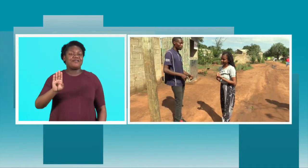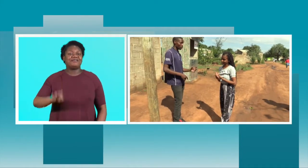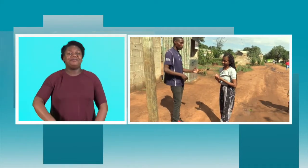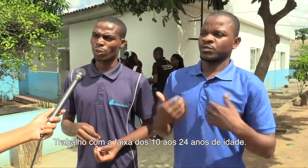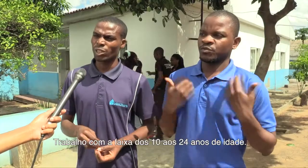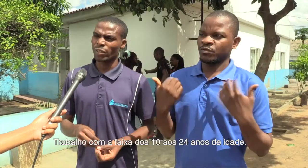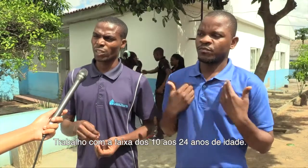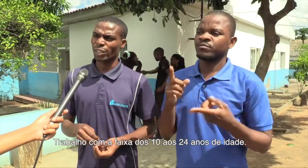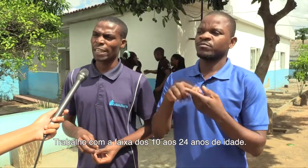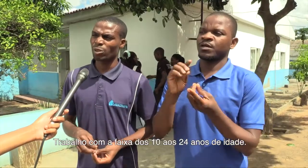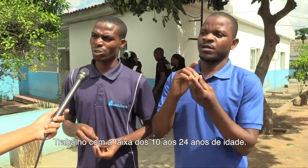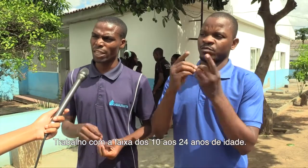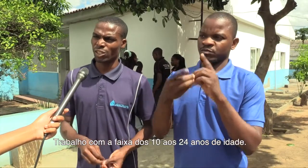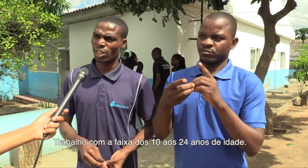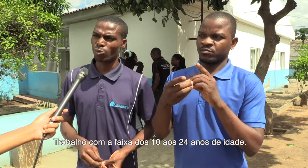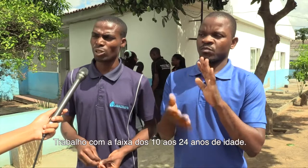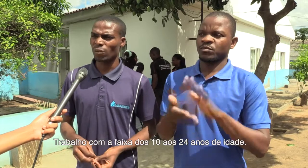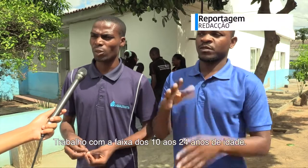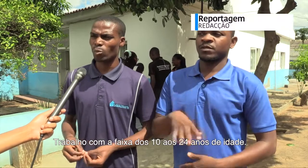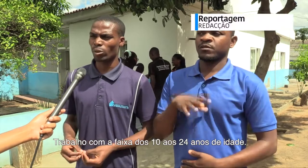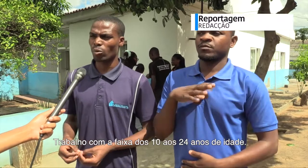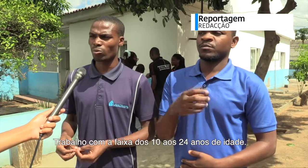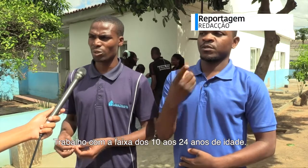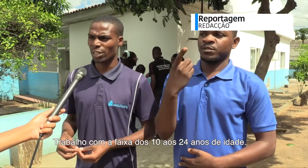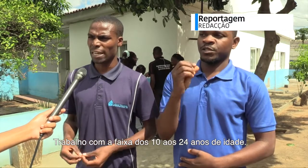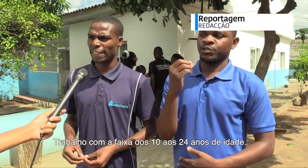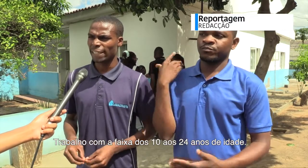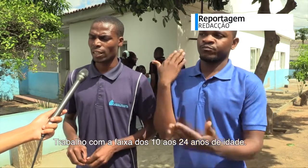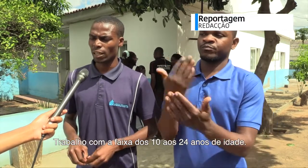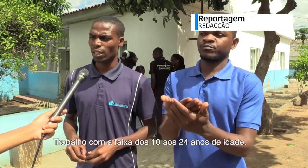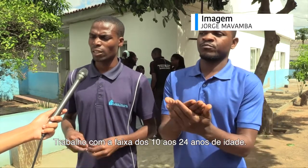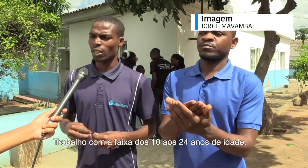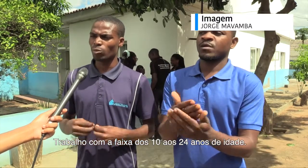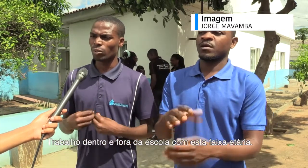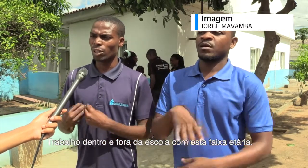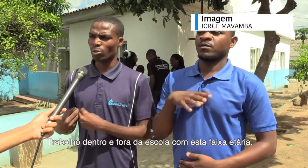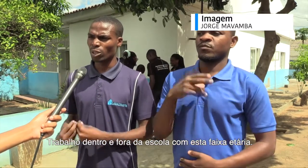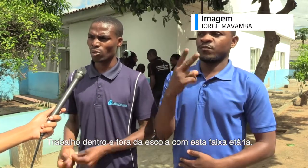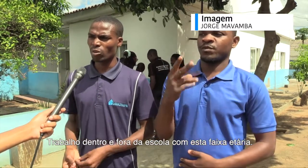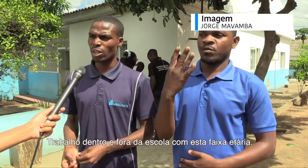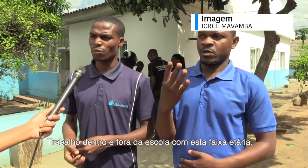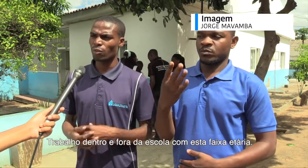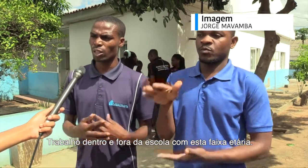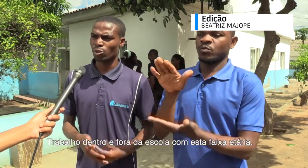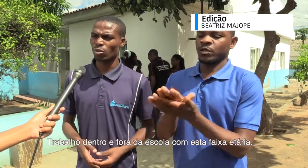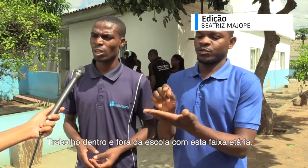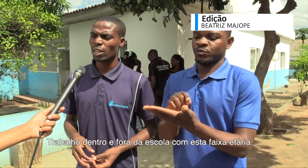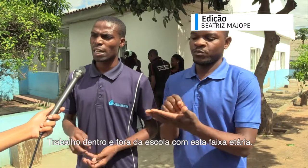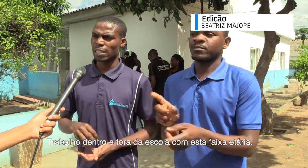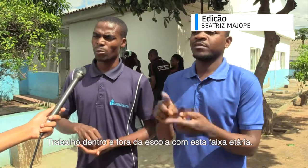Quando eu faço a história dos 10 anos a 24 anos de idade. Tanto dentro da escola e fora da escola. Essas